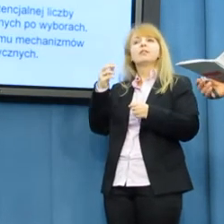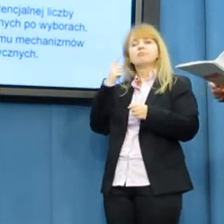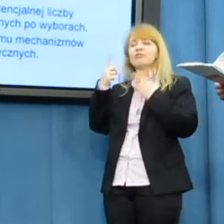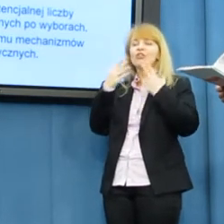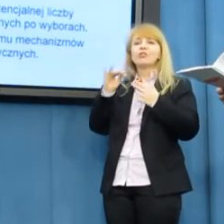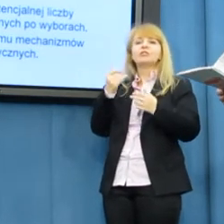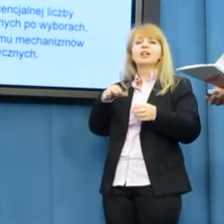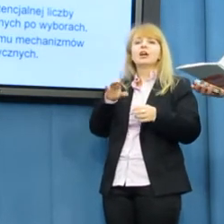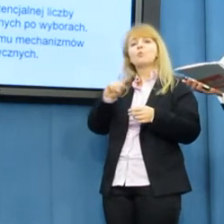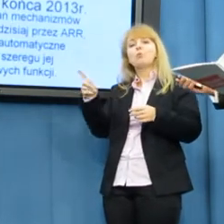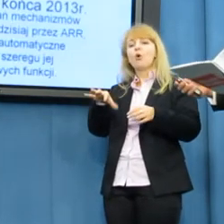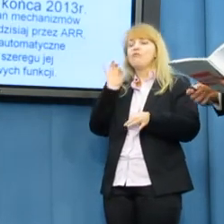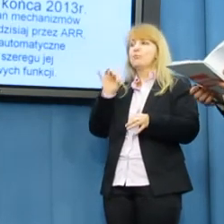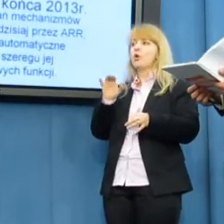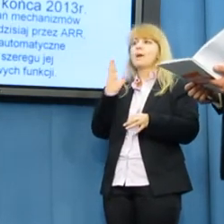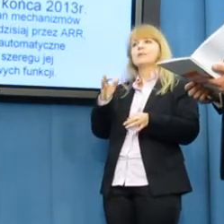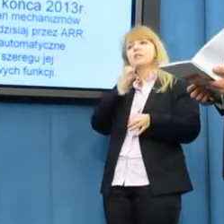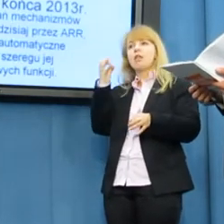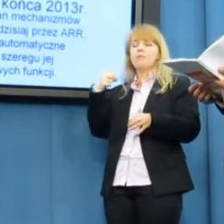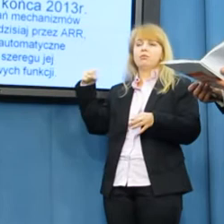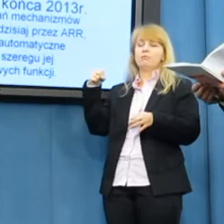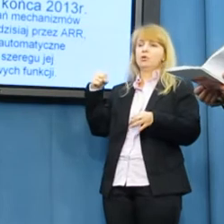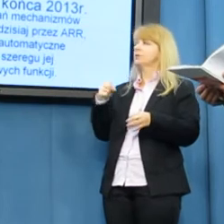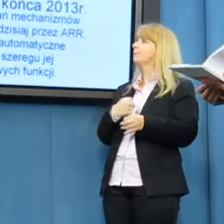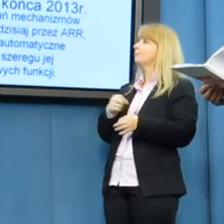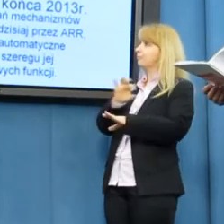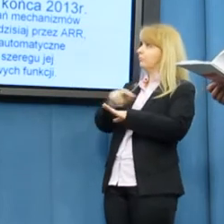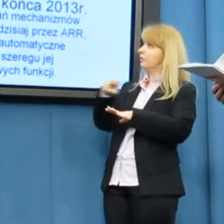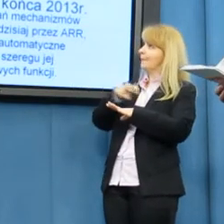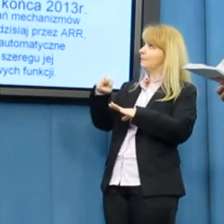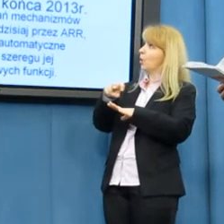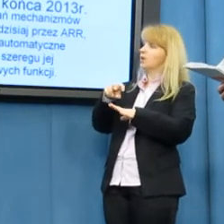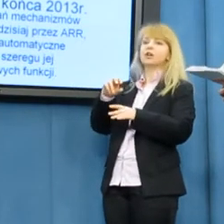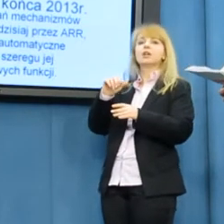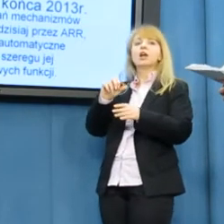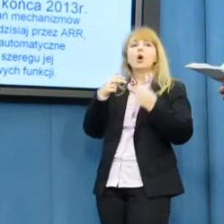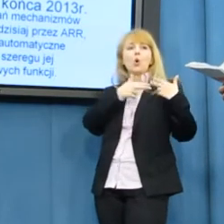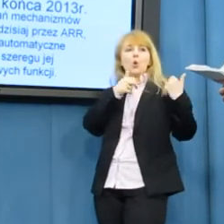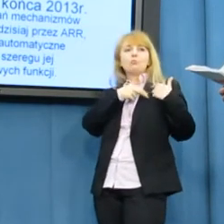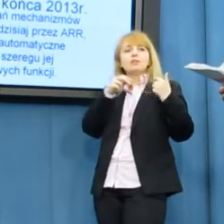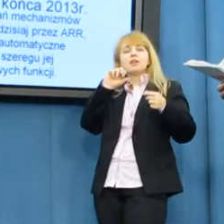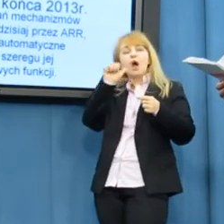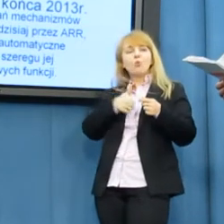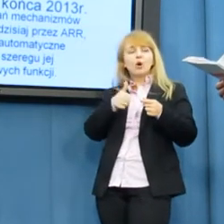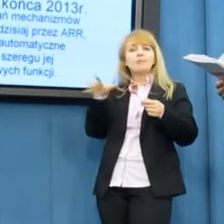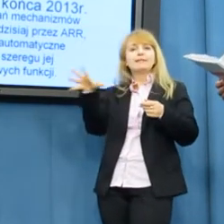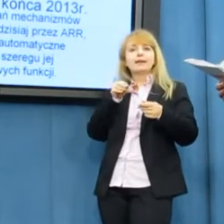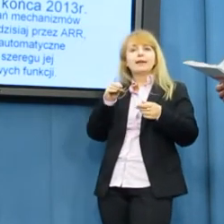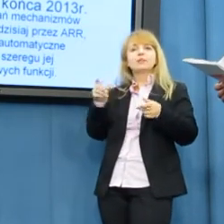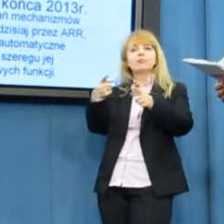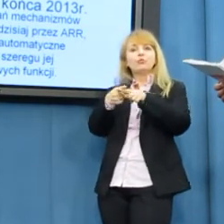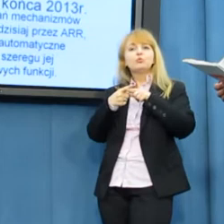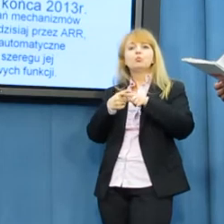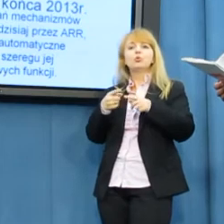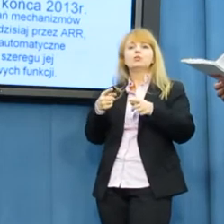i podniesie poziom mechanizmów demokratycznych. Projekt Komisji Europejskiej dotyczący wspólnej polityki rolnej przewiduje do